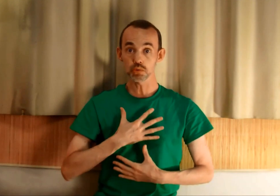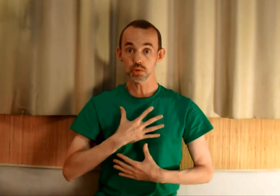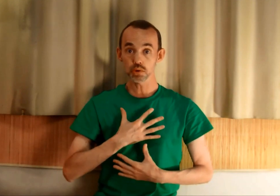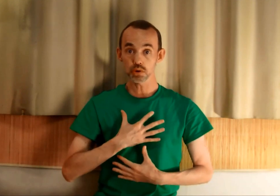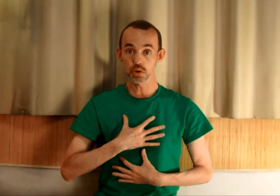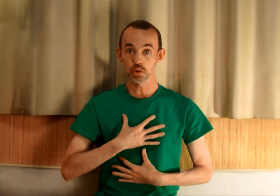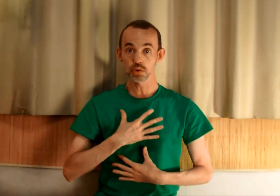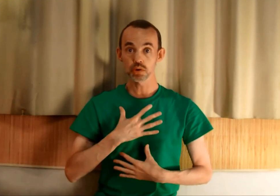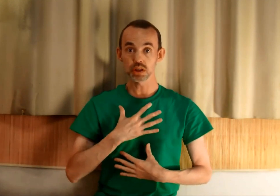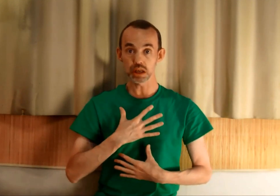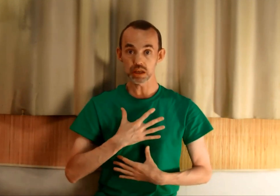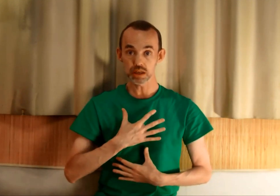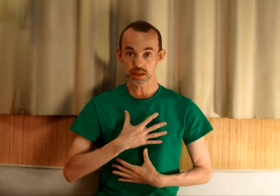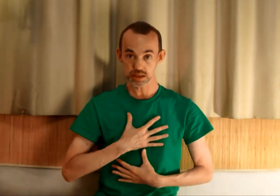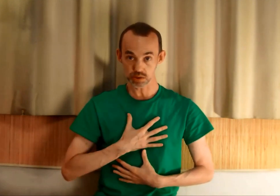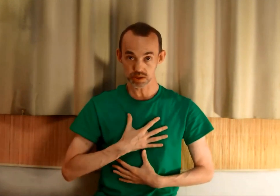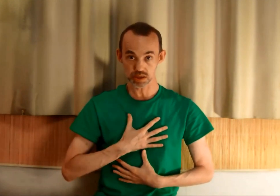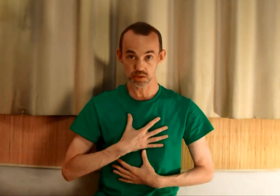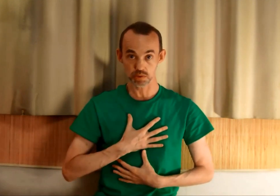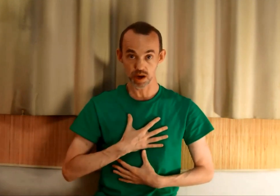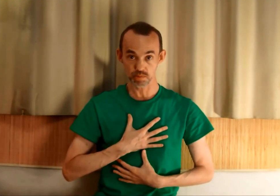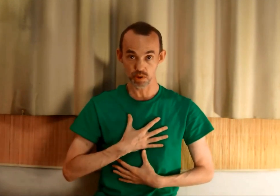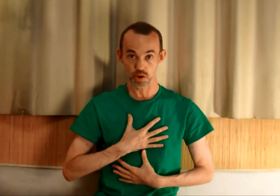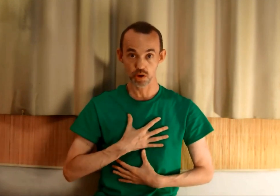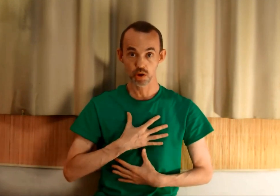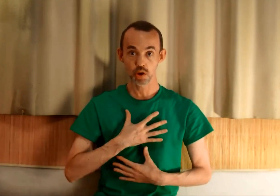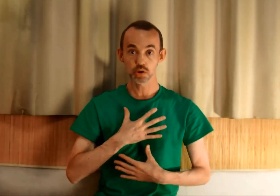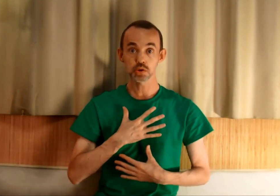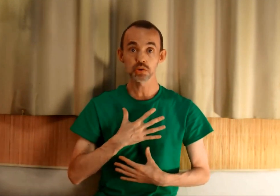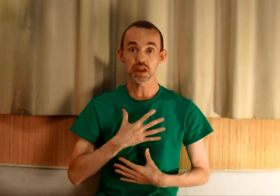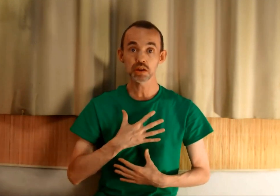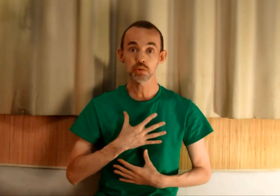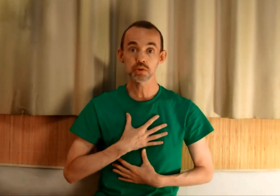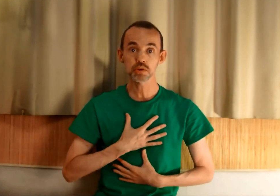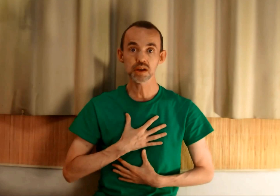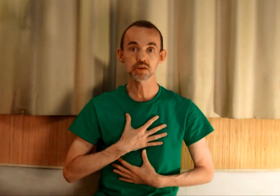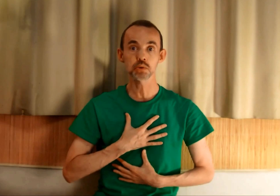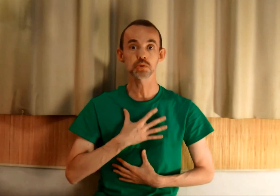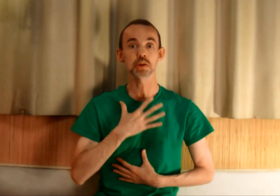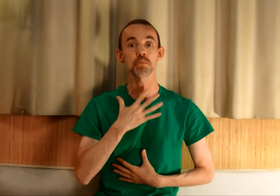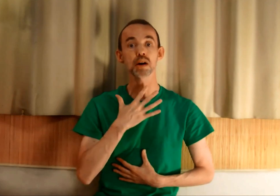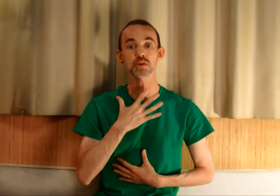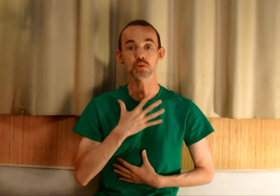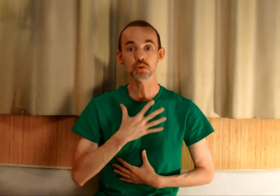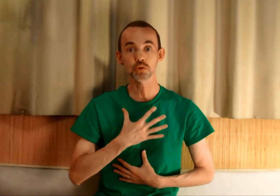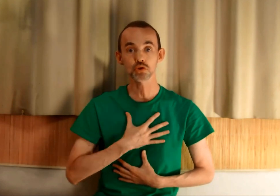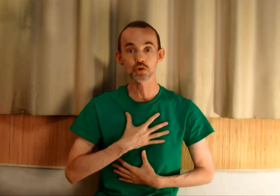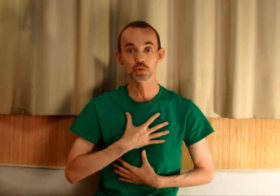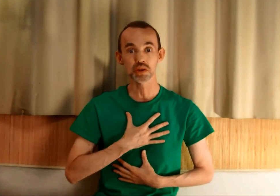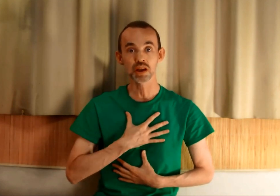que des sensations, la peur. Ce n'est qu'une sensation, ce n'est pas ce que je suis.